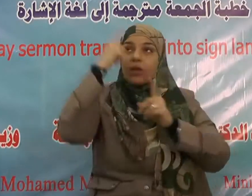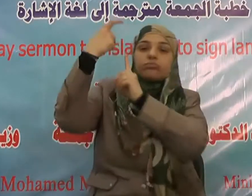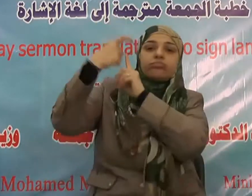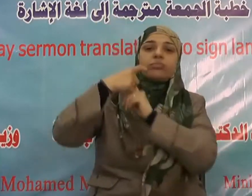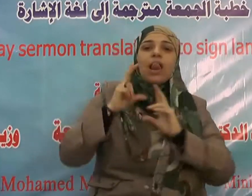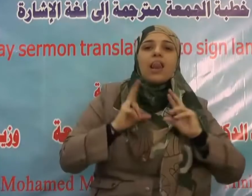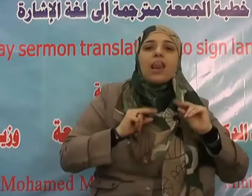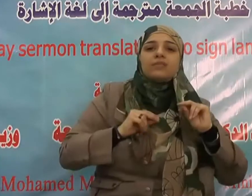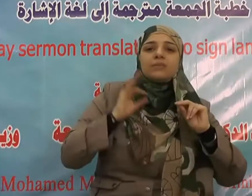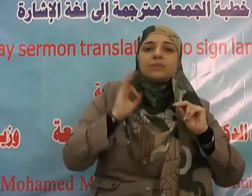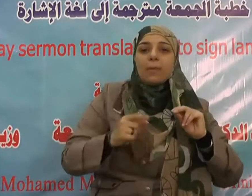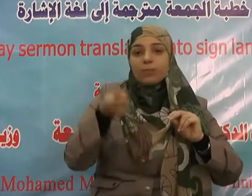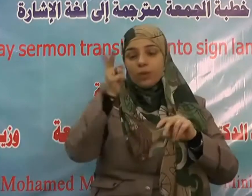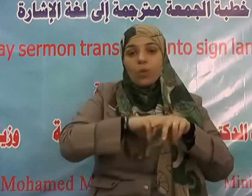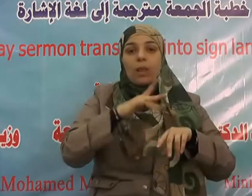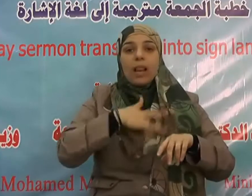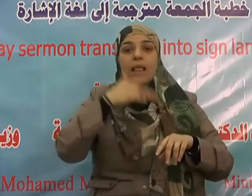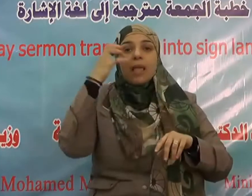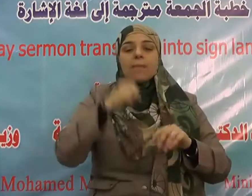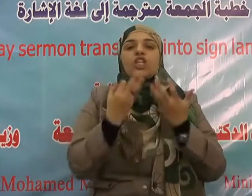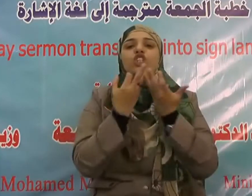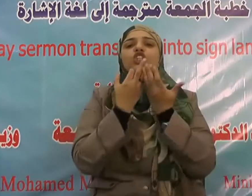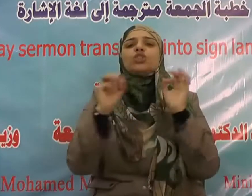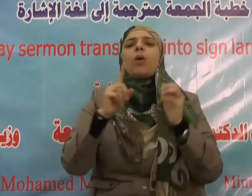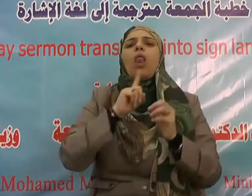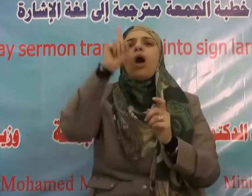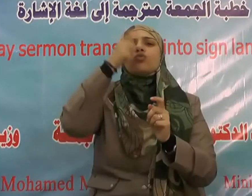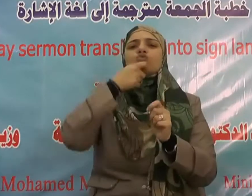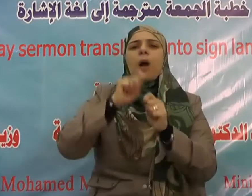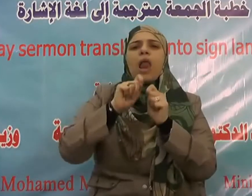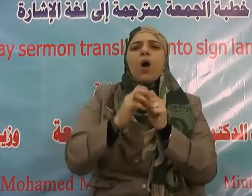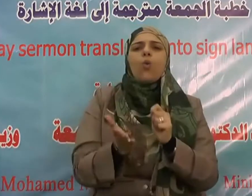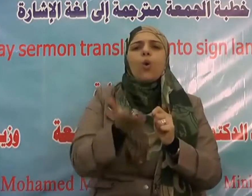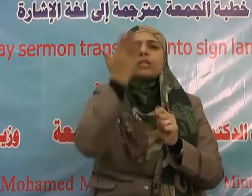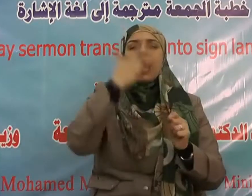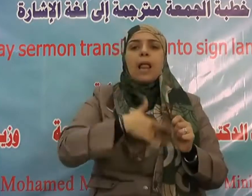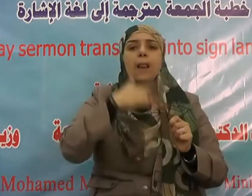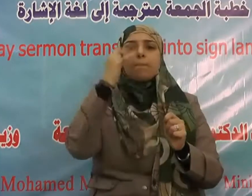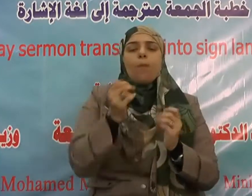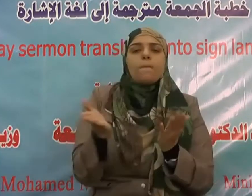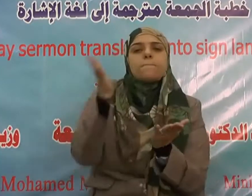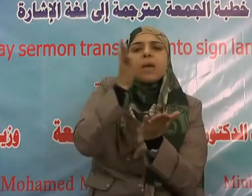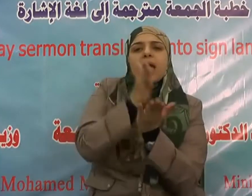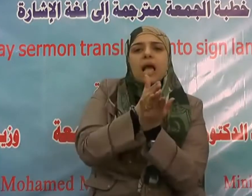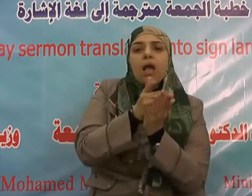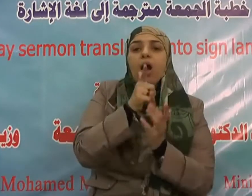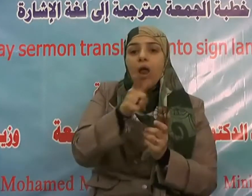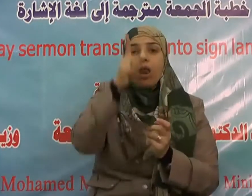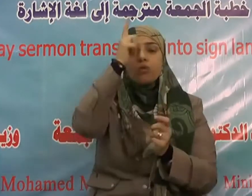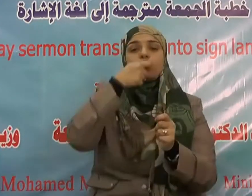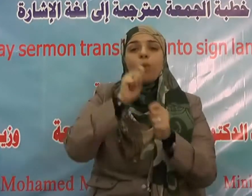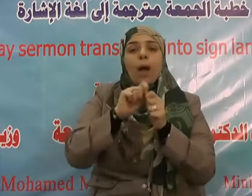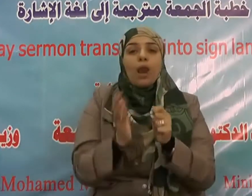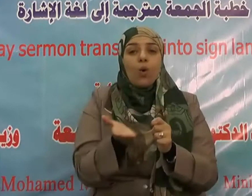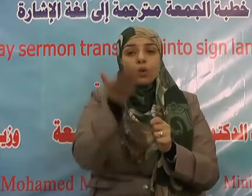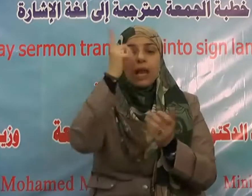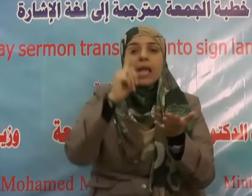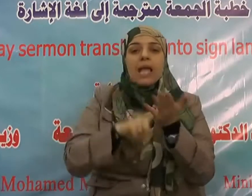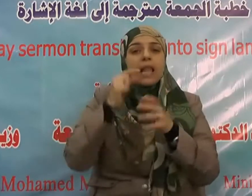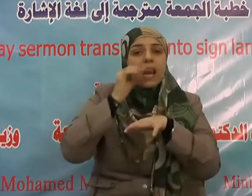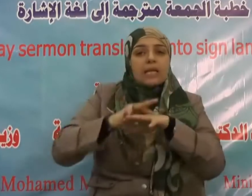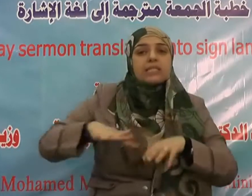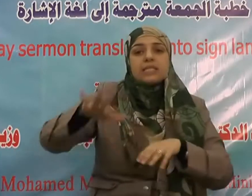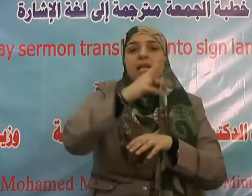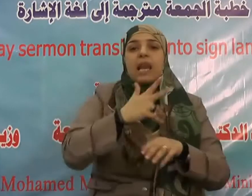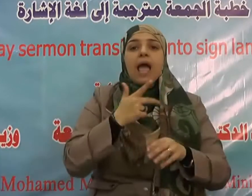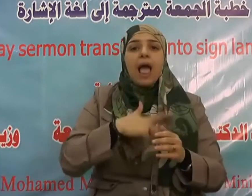يألف ويؤلف يقول الحق سبحانه إن الذين آمنوا وعملوا